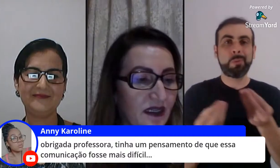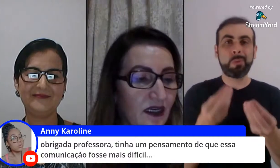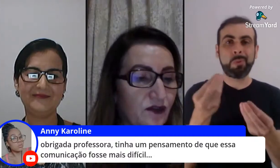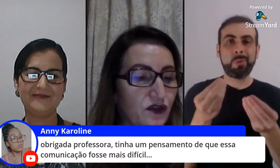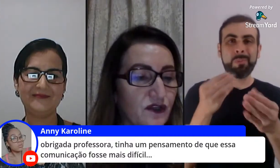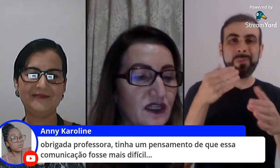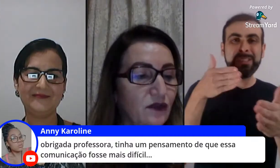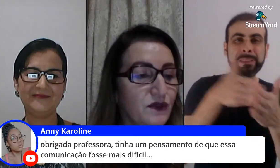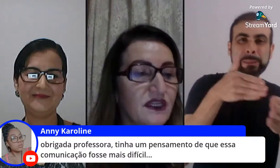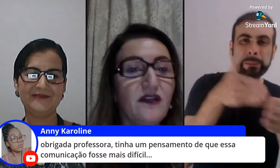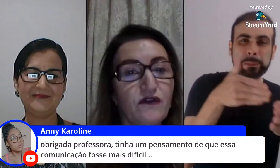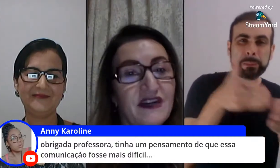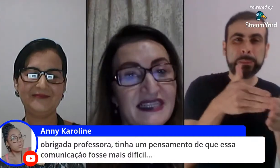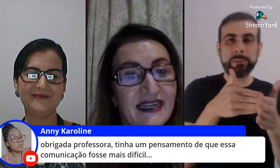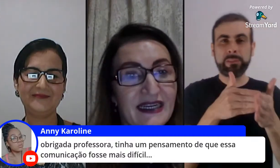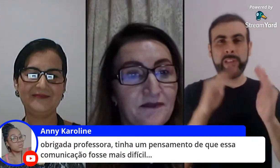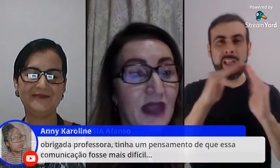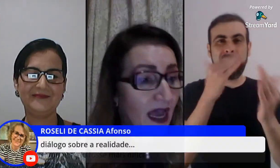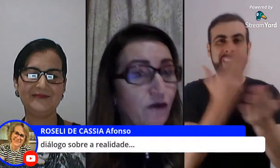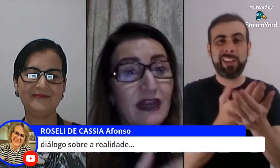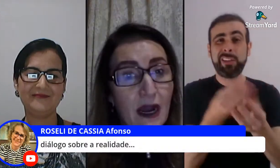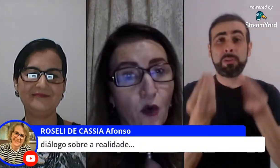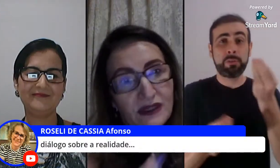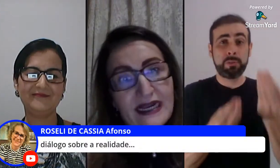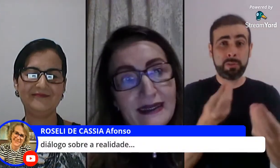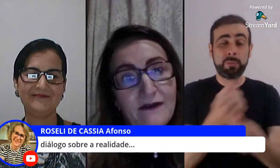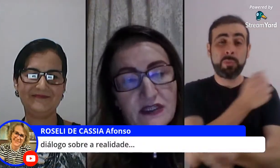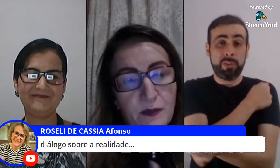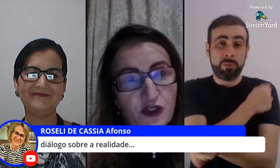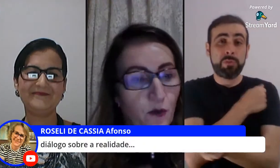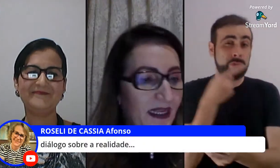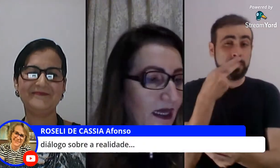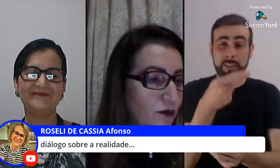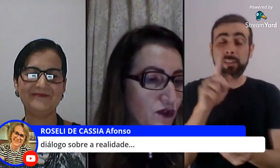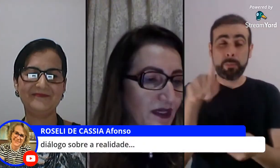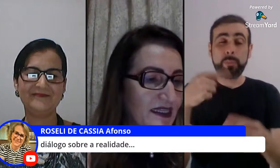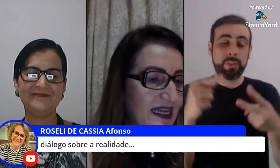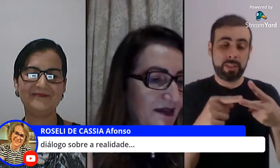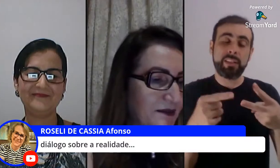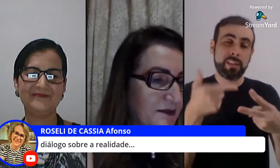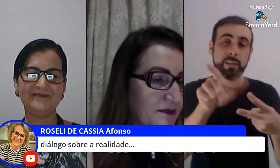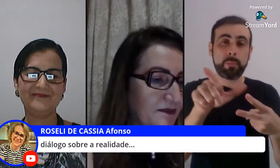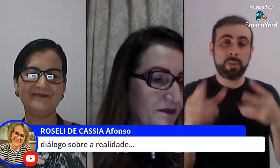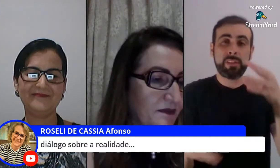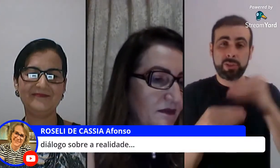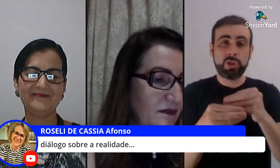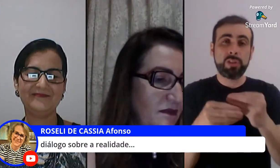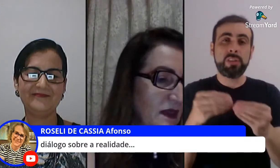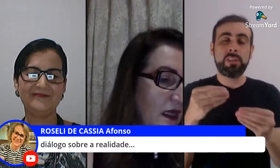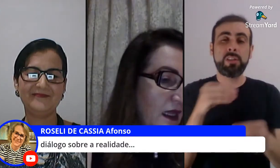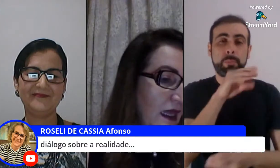trabalhos que os nossos alunos tentam fazer né eu vou ler a outra e daí você pode comentar os dois tá